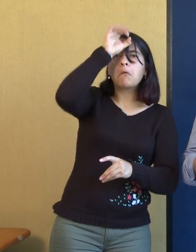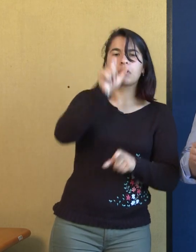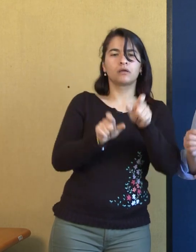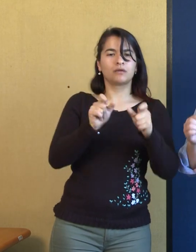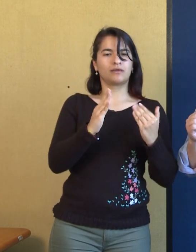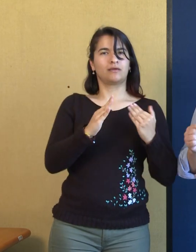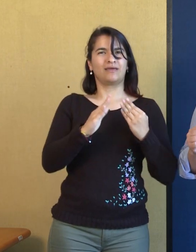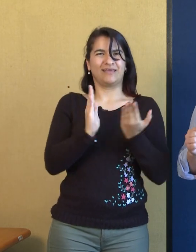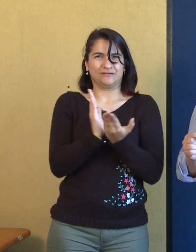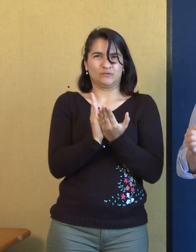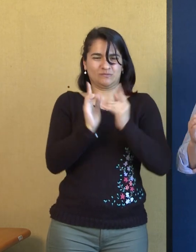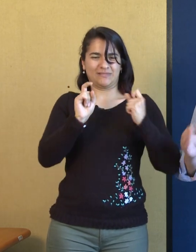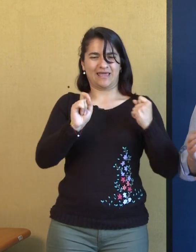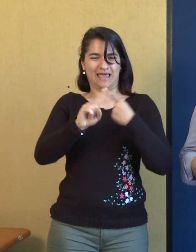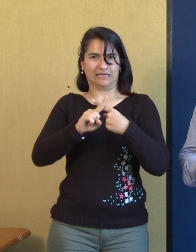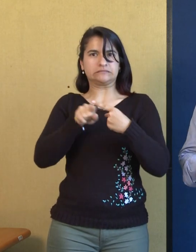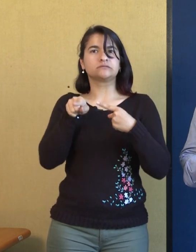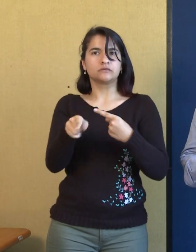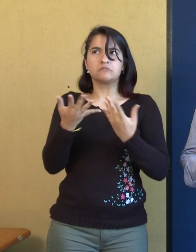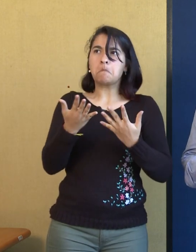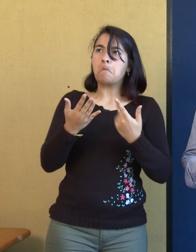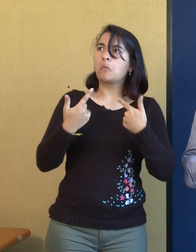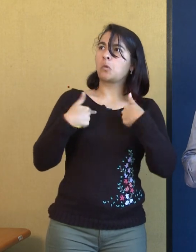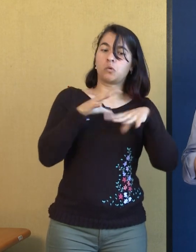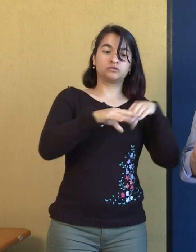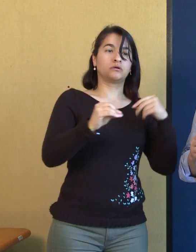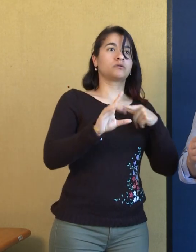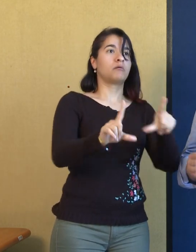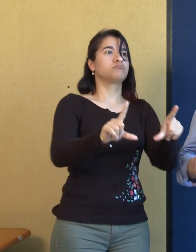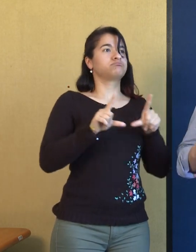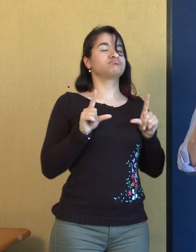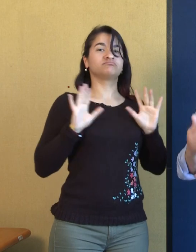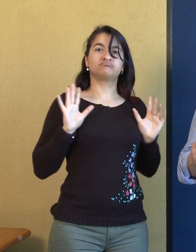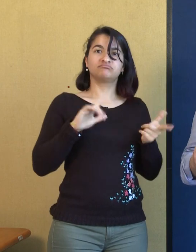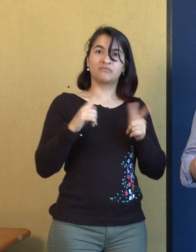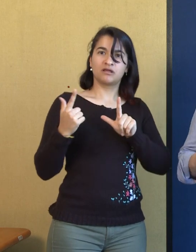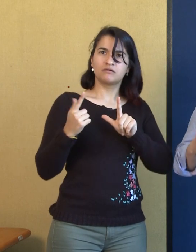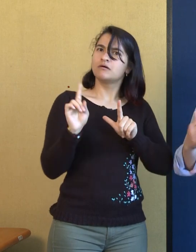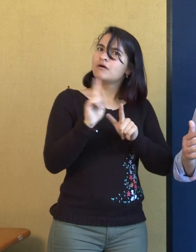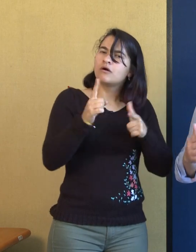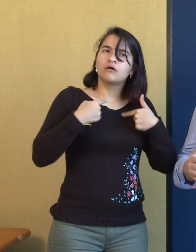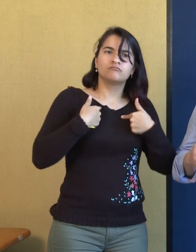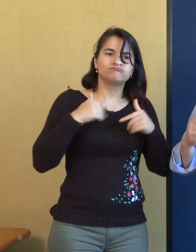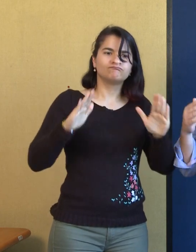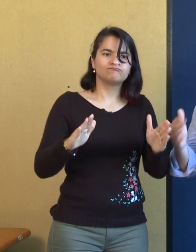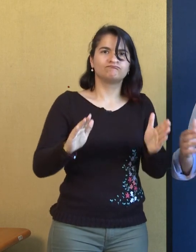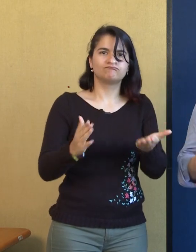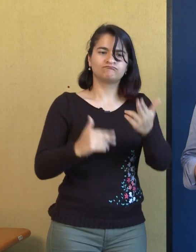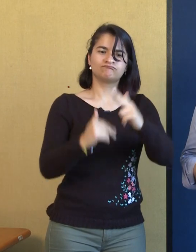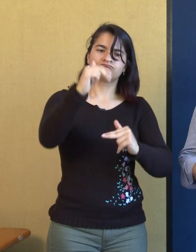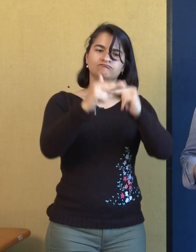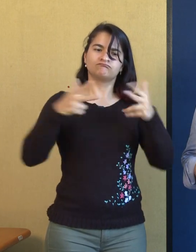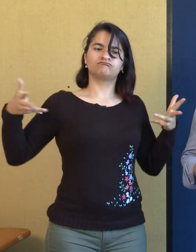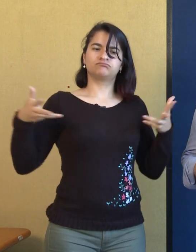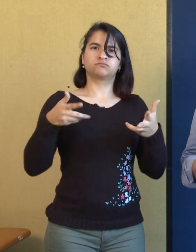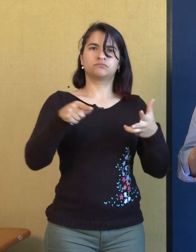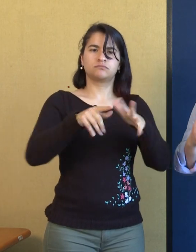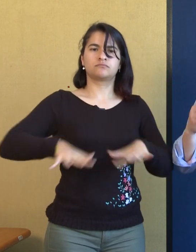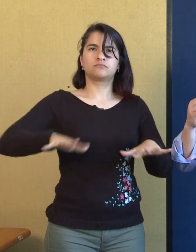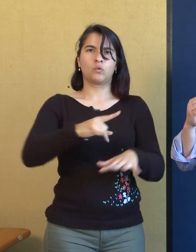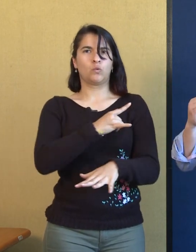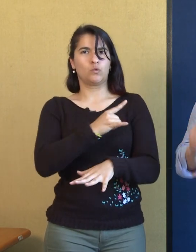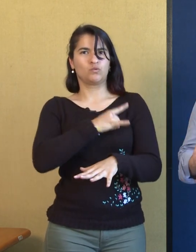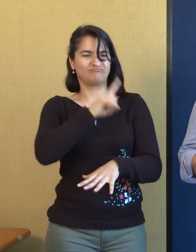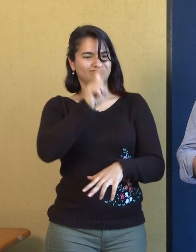Recordemos que la universidad no se acaba cuando tenemos el título a la universidad, se va gestionando y se va generando cuando nosotros estamos trabajando.